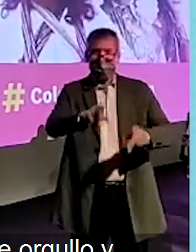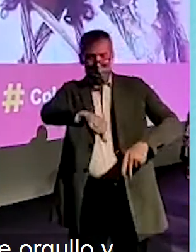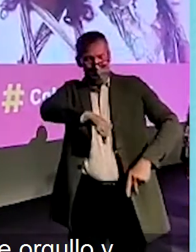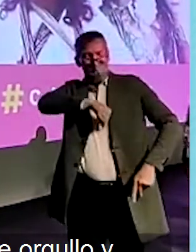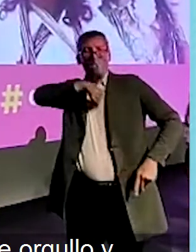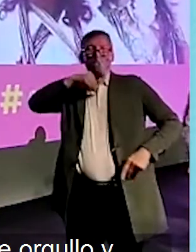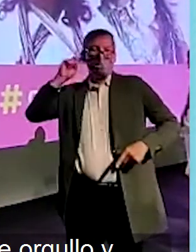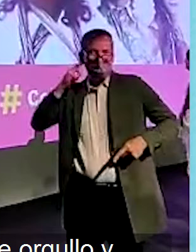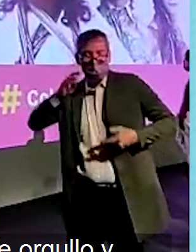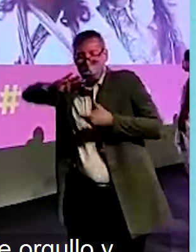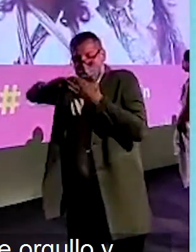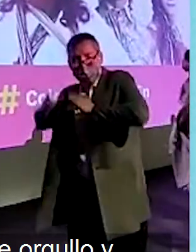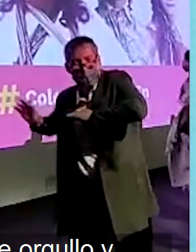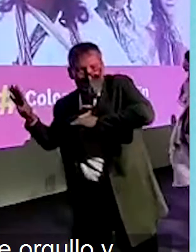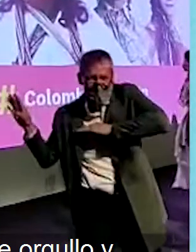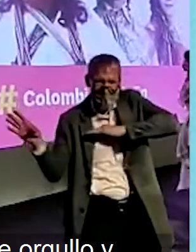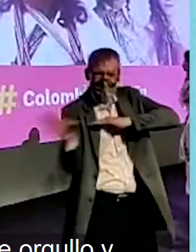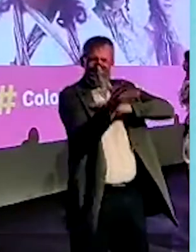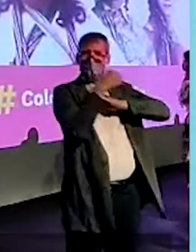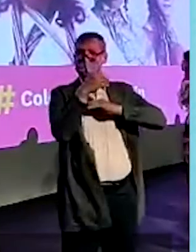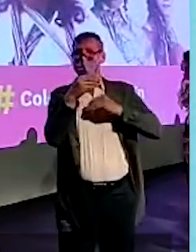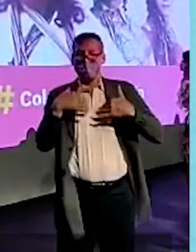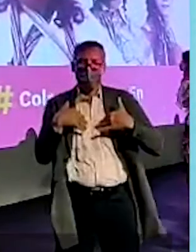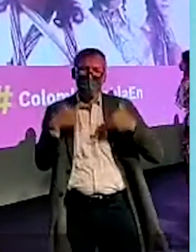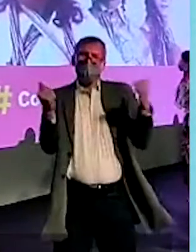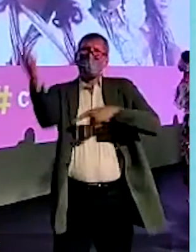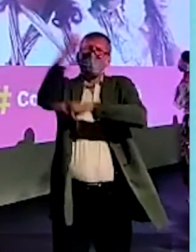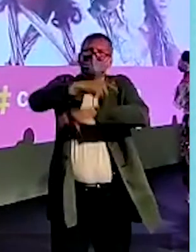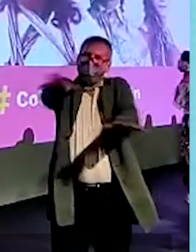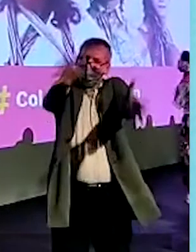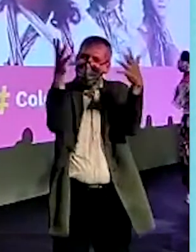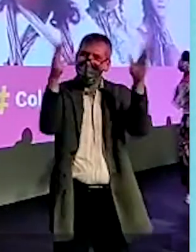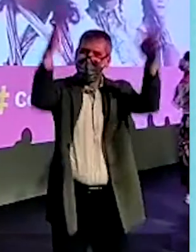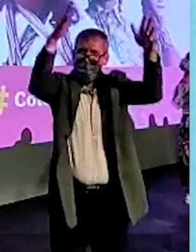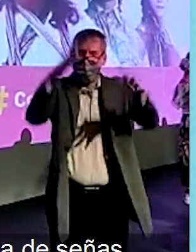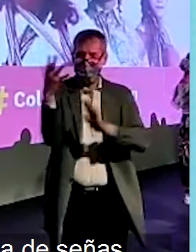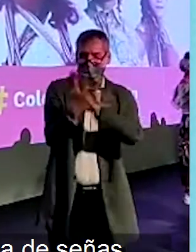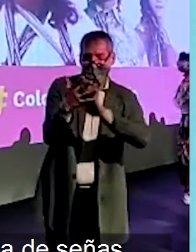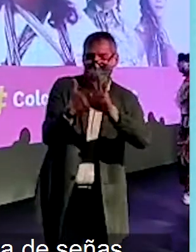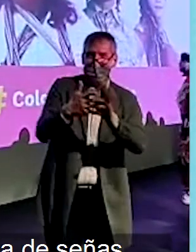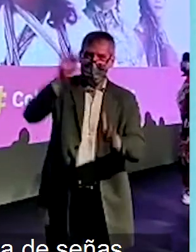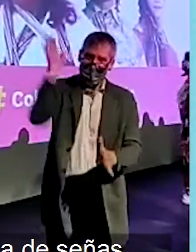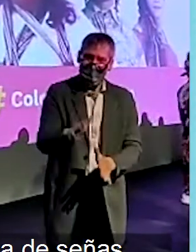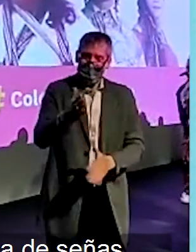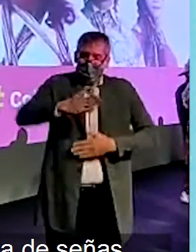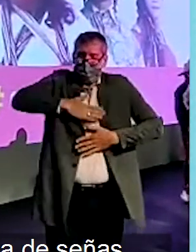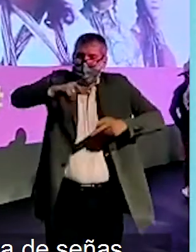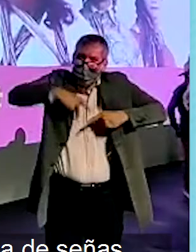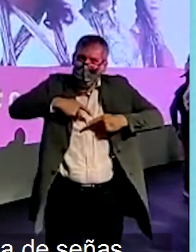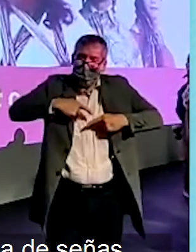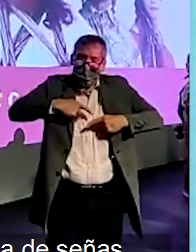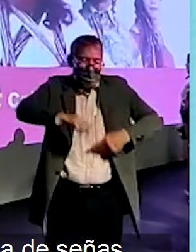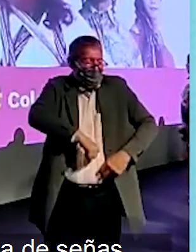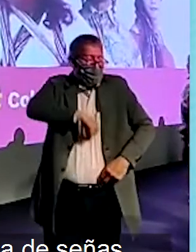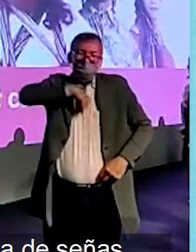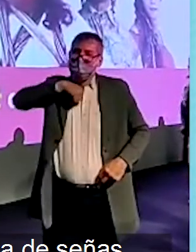colombiana, un logro que nos llena de orgullo y felicidad a toda la comunidad sorda. Hoy nos alegramos y felicitamos